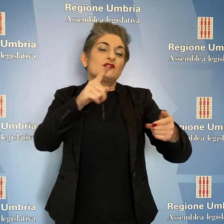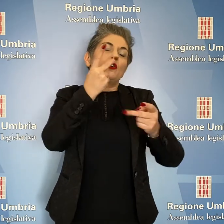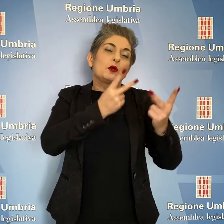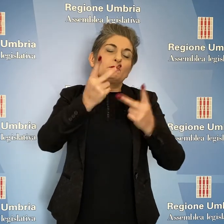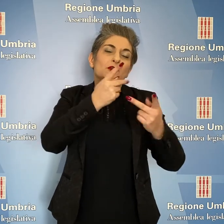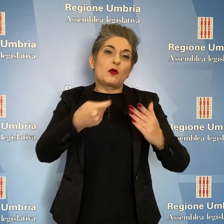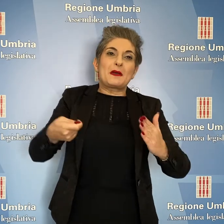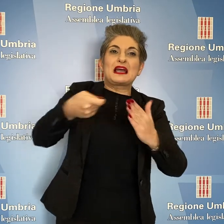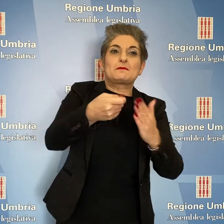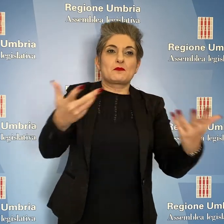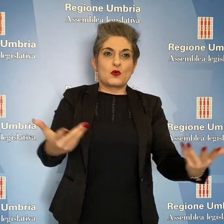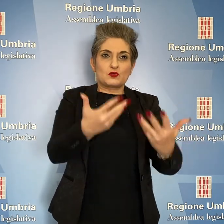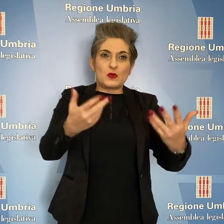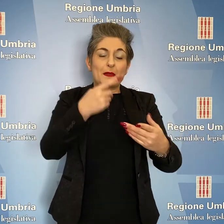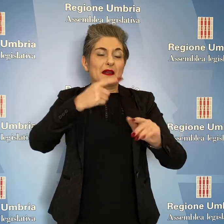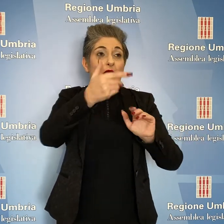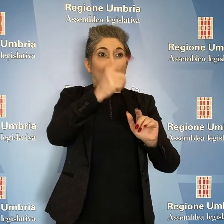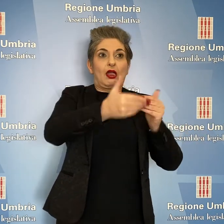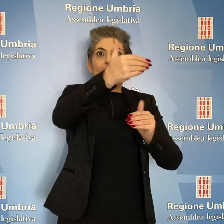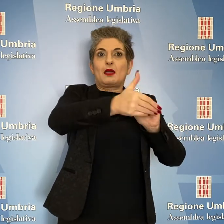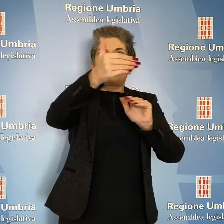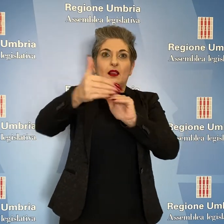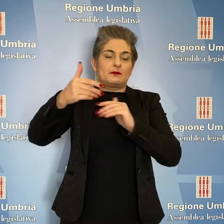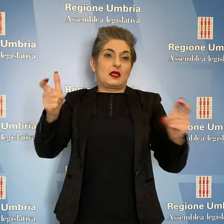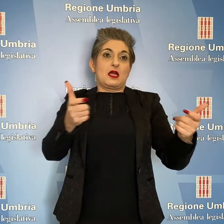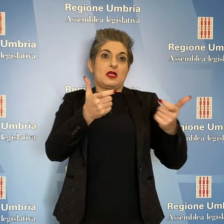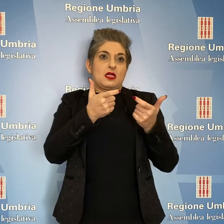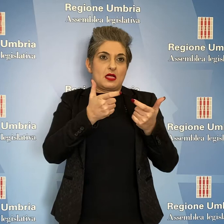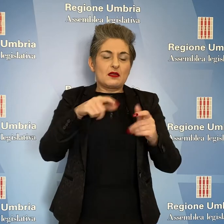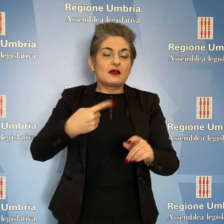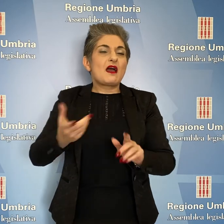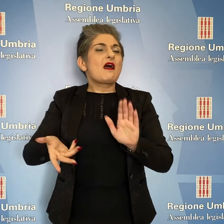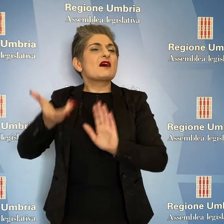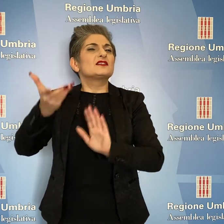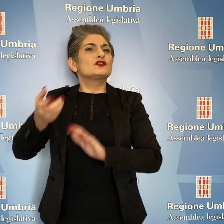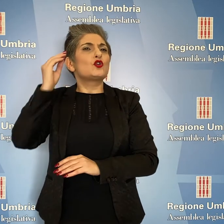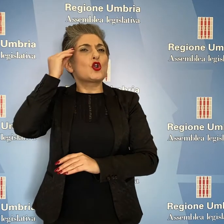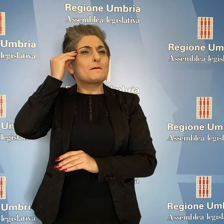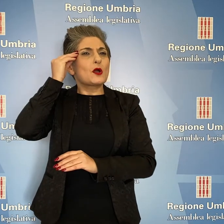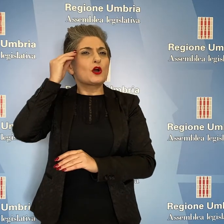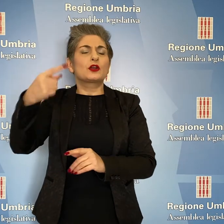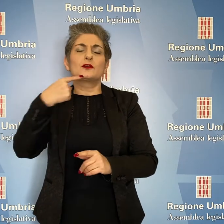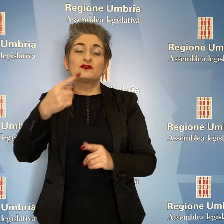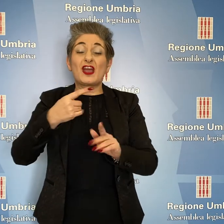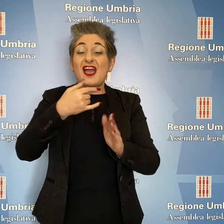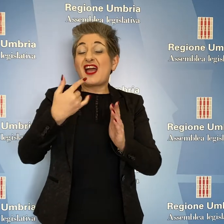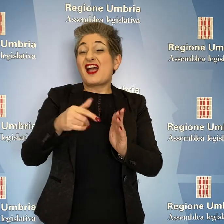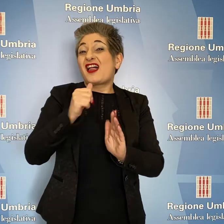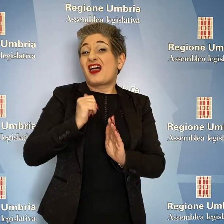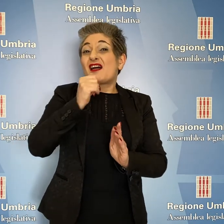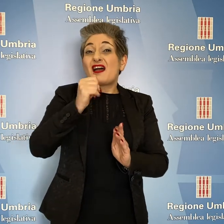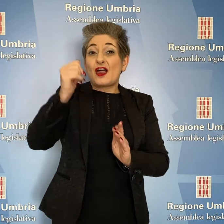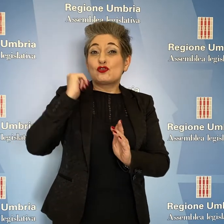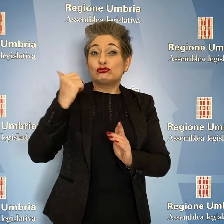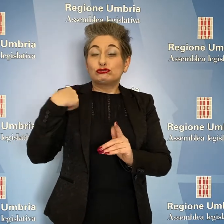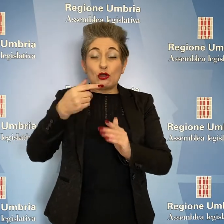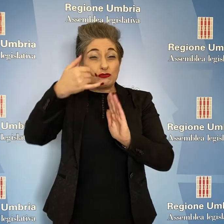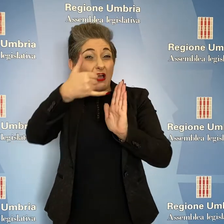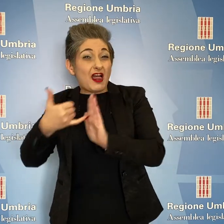attuale a fronte delle forti limitazioni subite. L'assessore Morroni ha risposto che sul finire dello scorso anno gli uffici